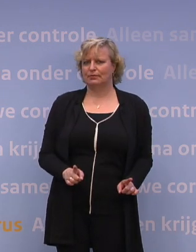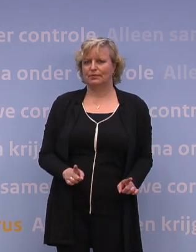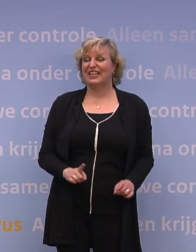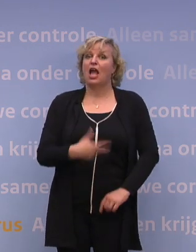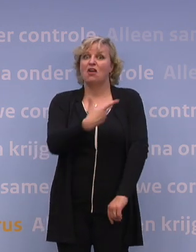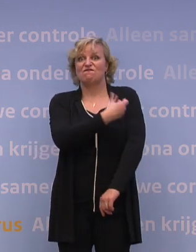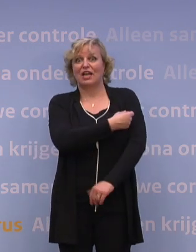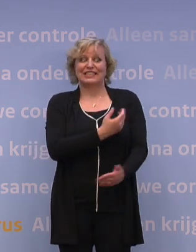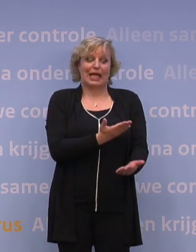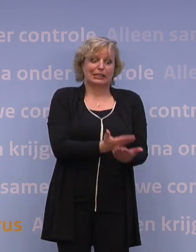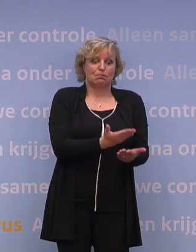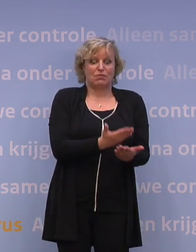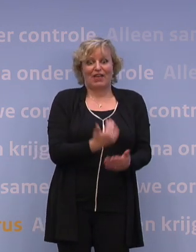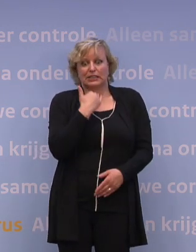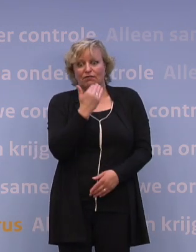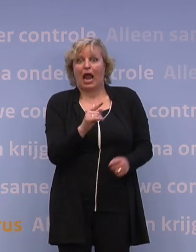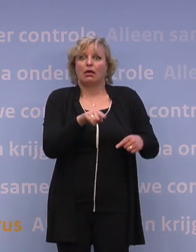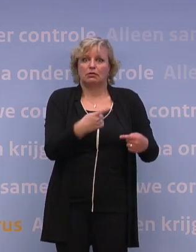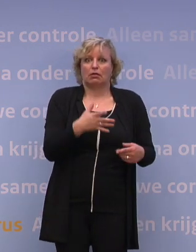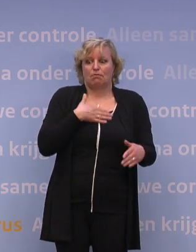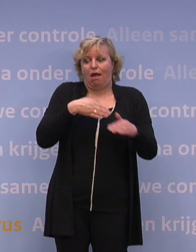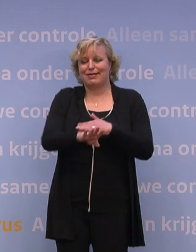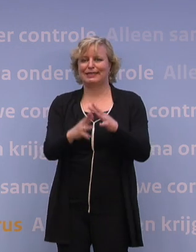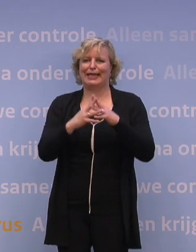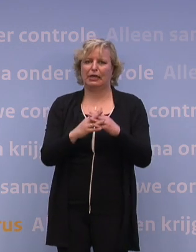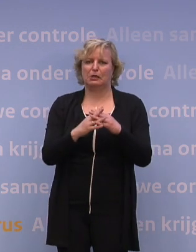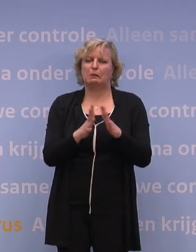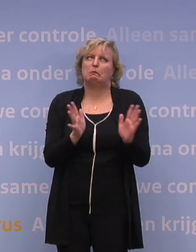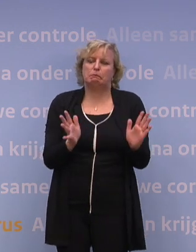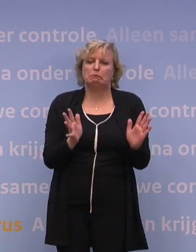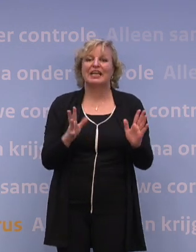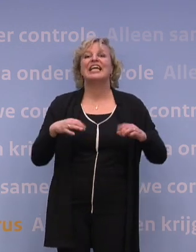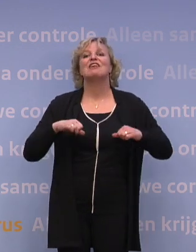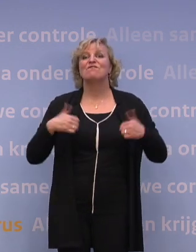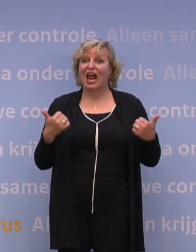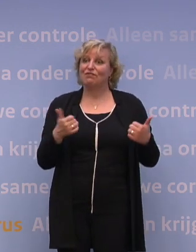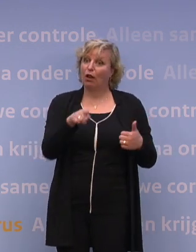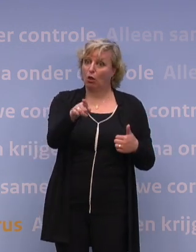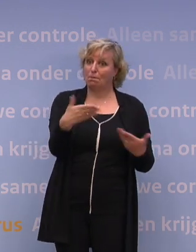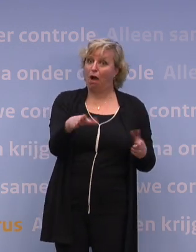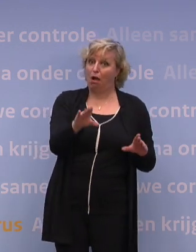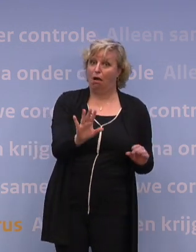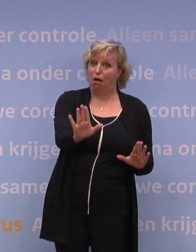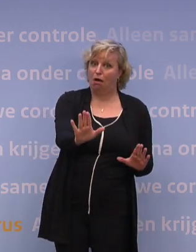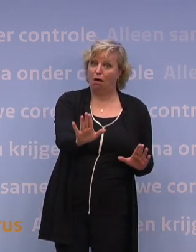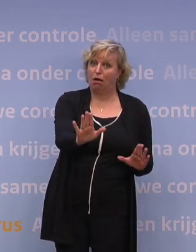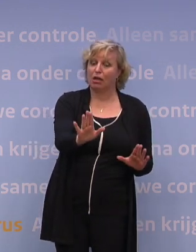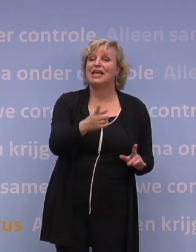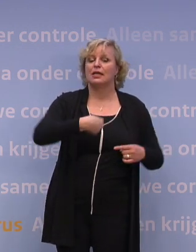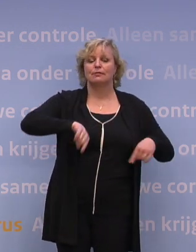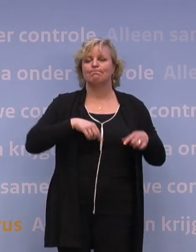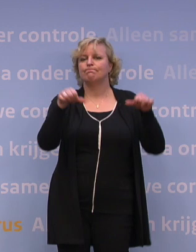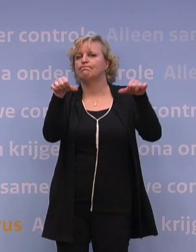En vaccinatiebewijsvragen voordat je de kerk in gaat stappen. Op vrijwillige basis is het niet verboden om het te doen, maar wij